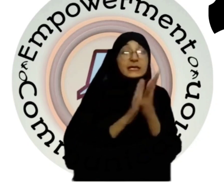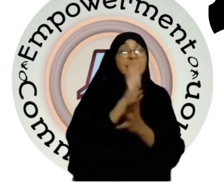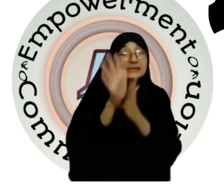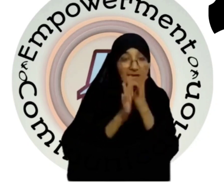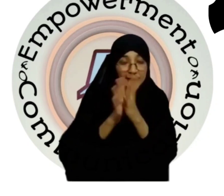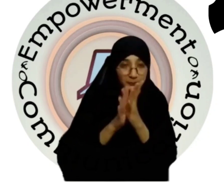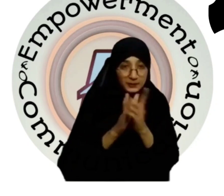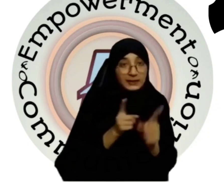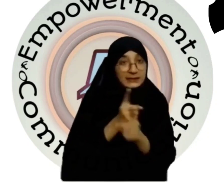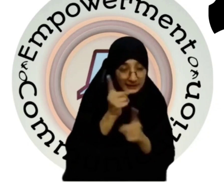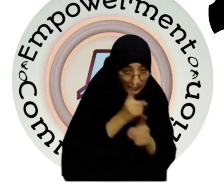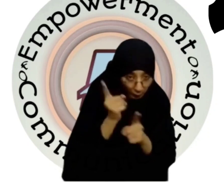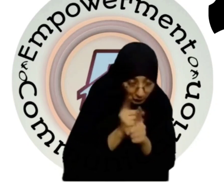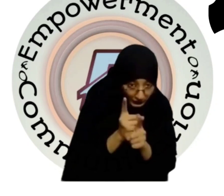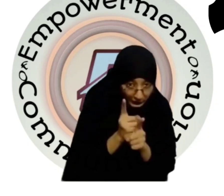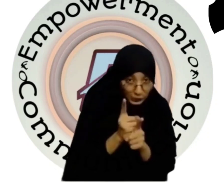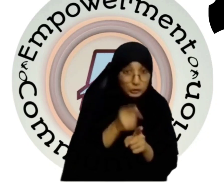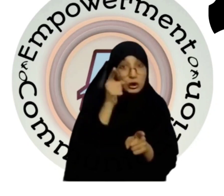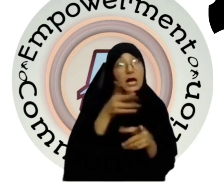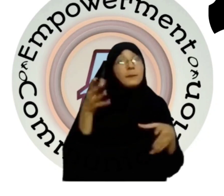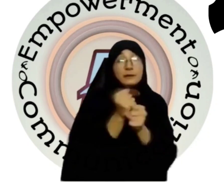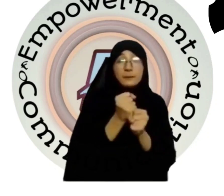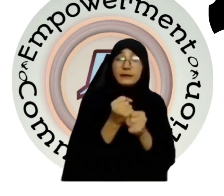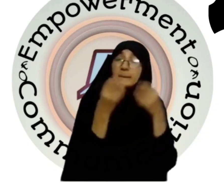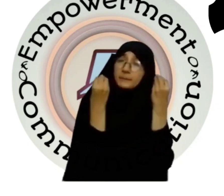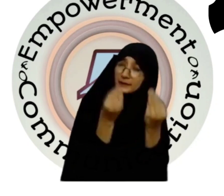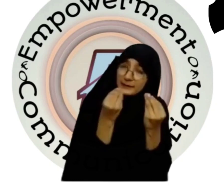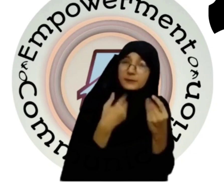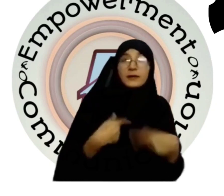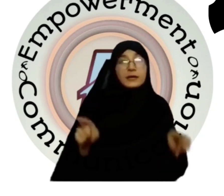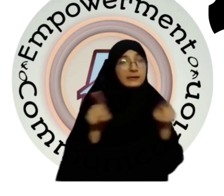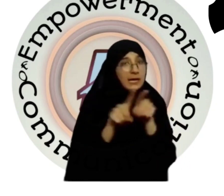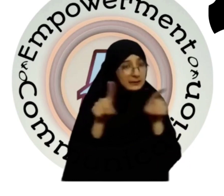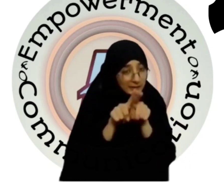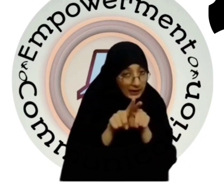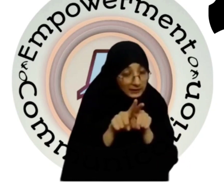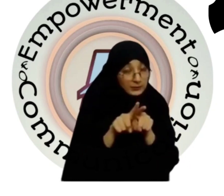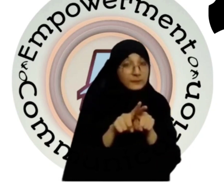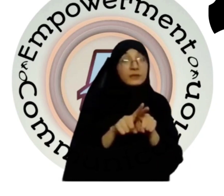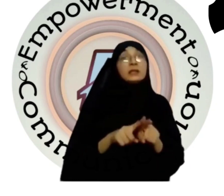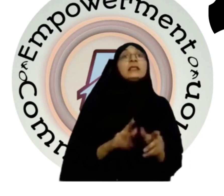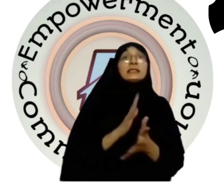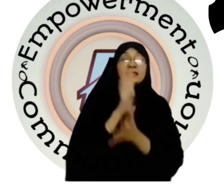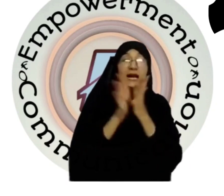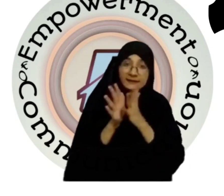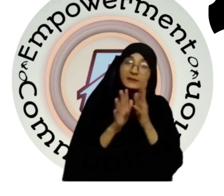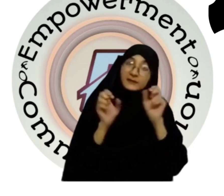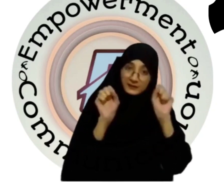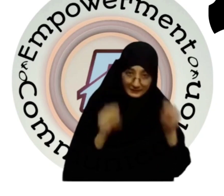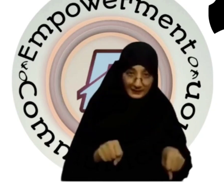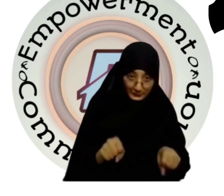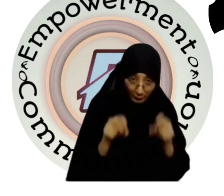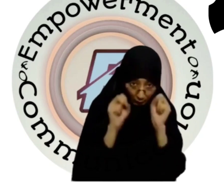साइन में सेखाऊं नहीं आप सबनें प्लीज मेरे साथ साथ साइन करना हैं